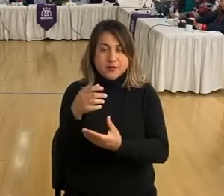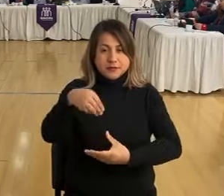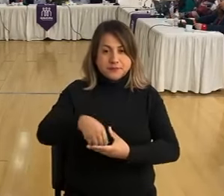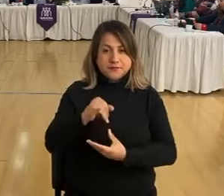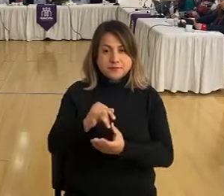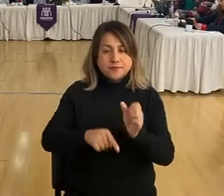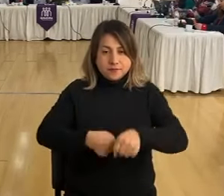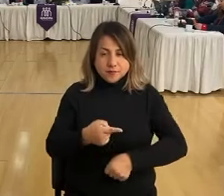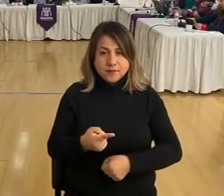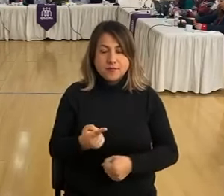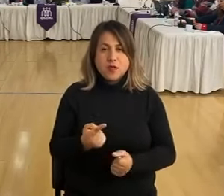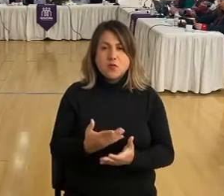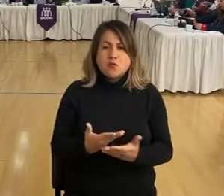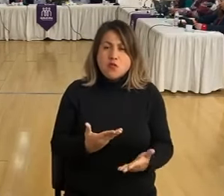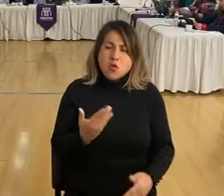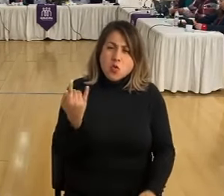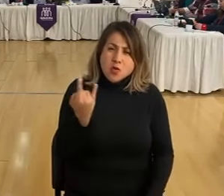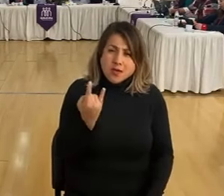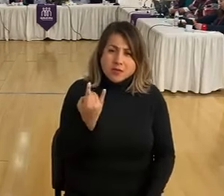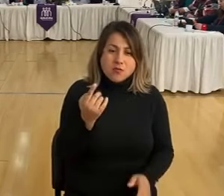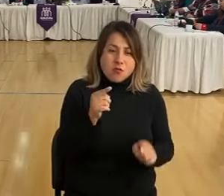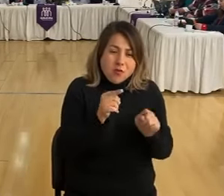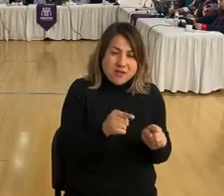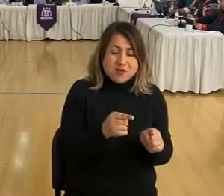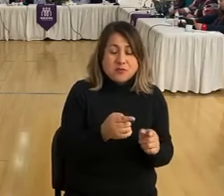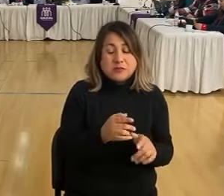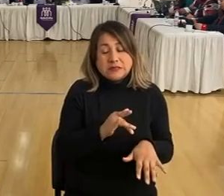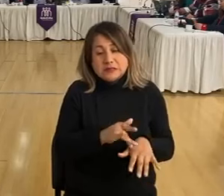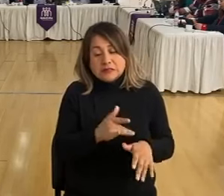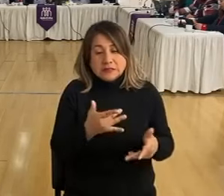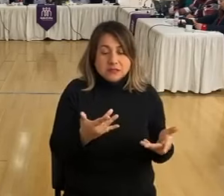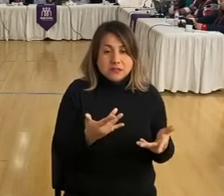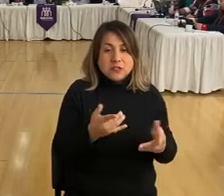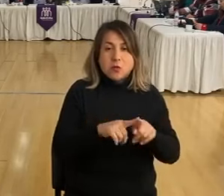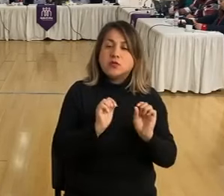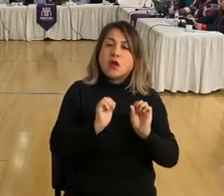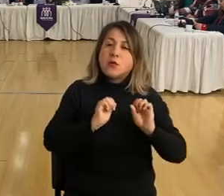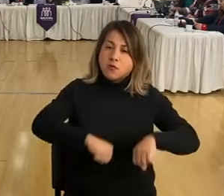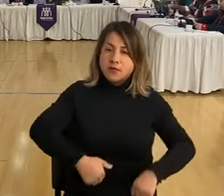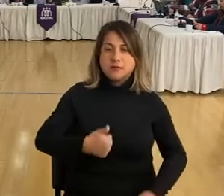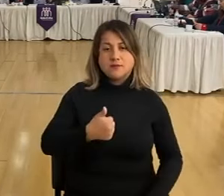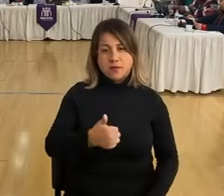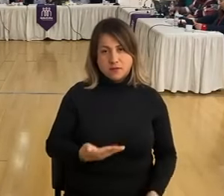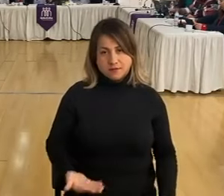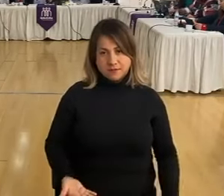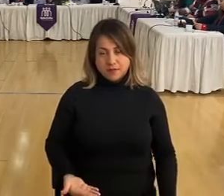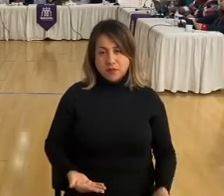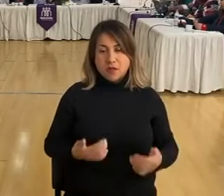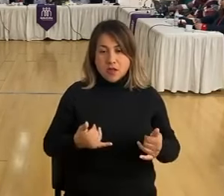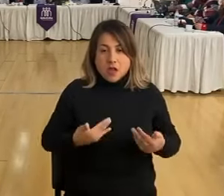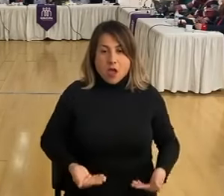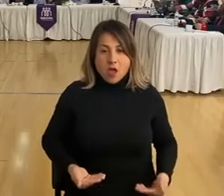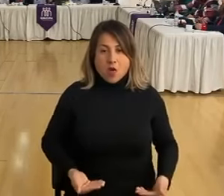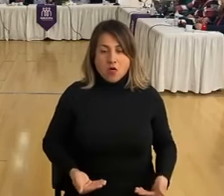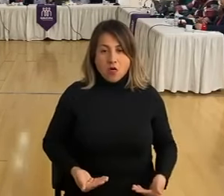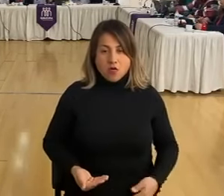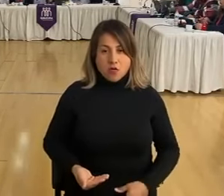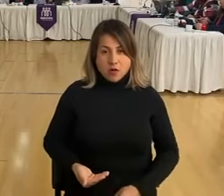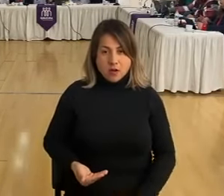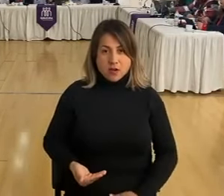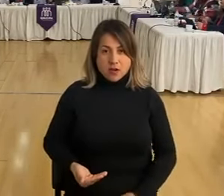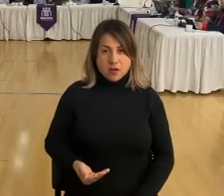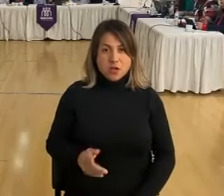En casos tan extremos como este, y por eso que yo aprobé, porque ahora no me estoy diciendo,